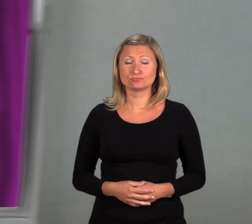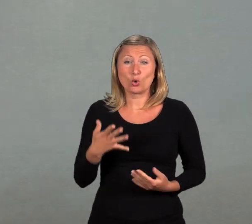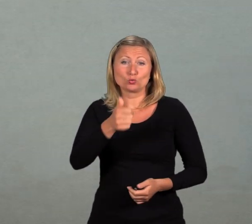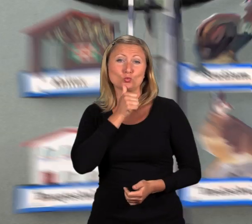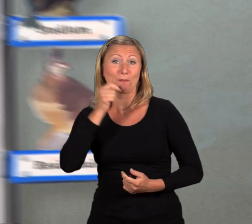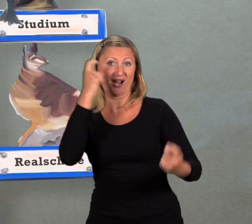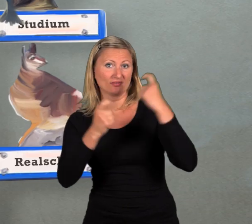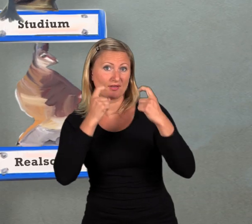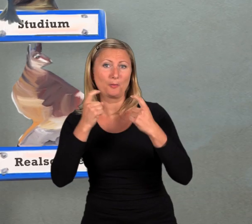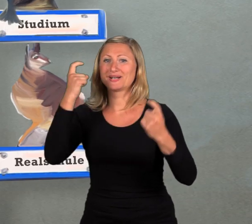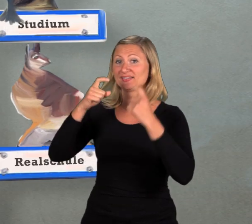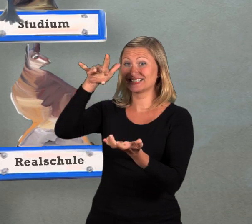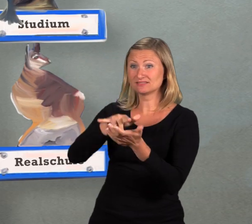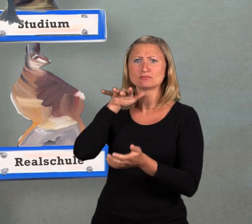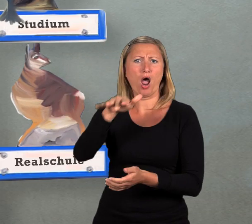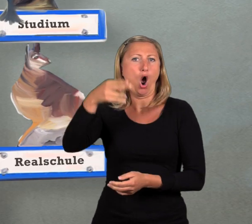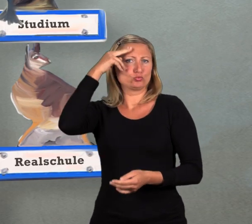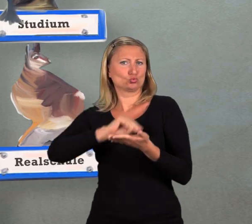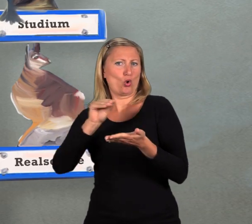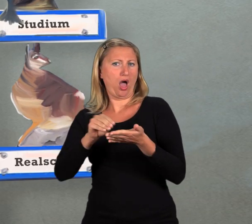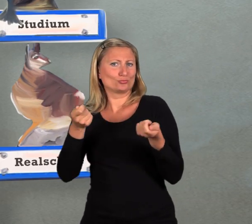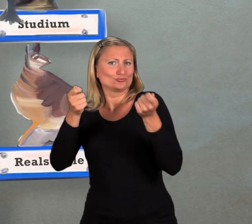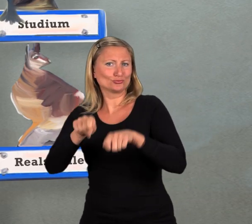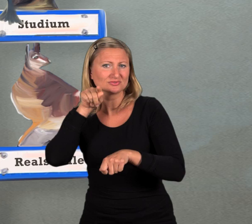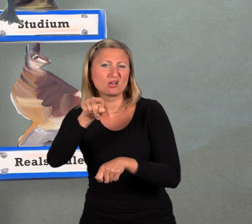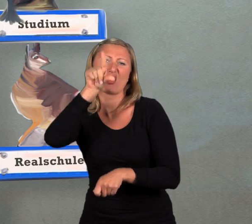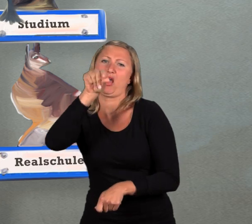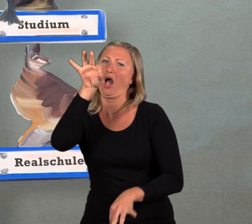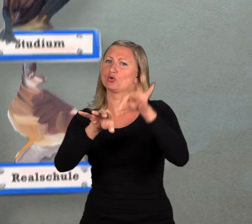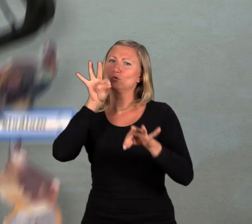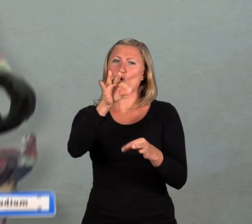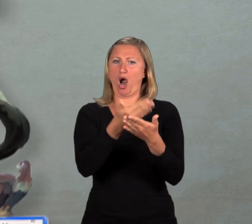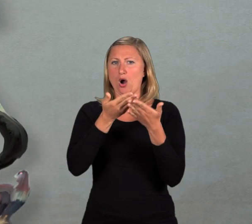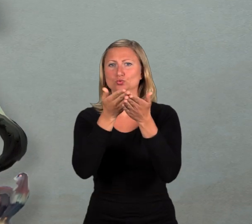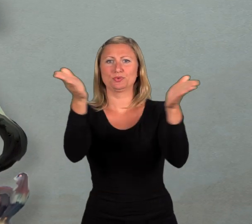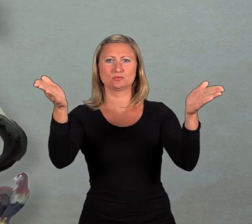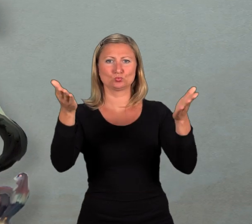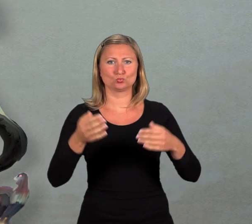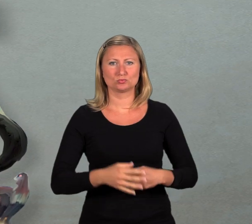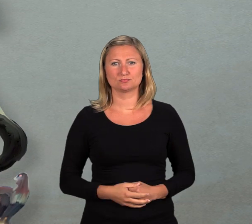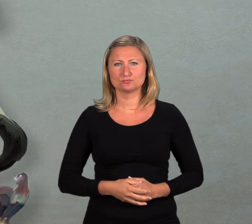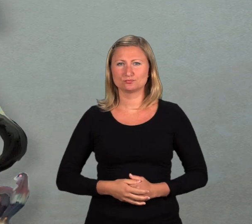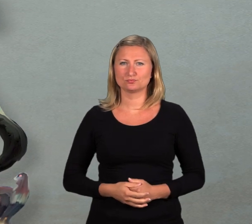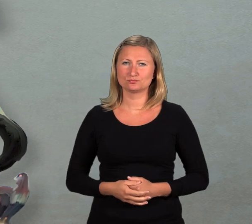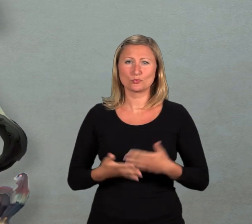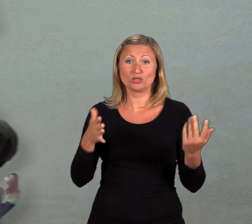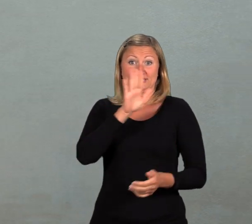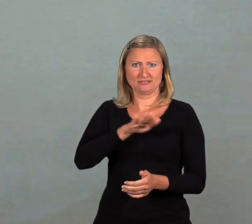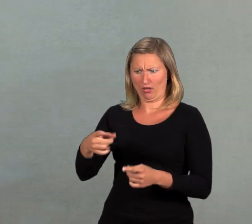Jungen Migrantinnen und Migranten mit Hauptschulabschluss Die eine geringere Aussicht auf eine Ausbildung haben Kinder,